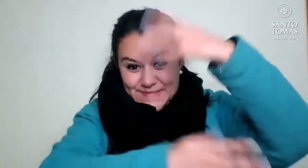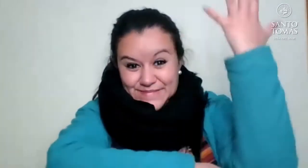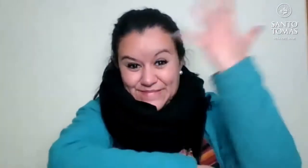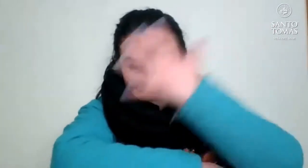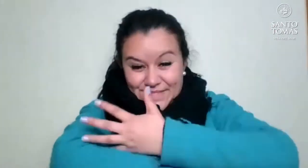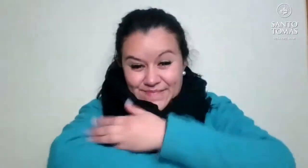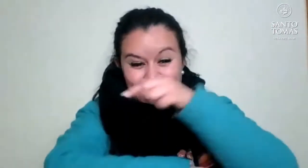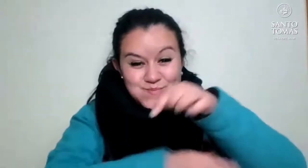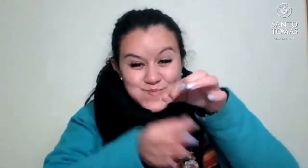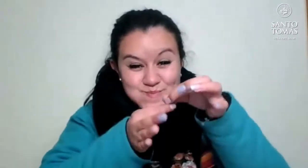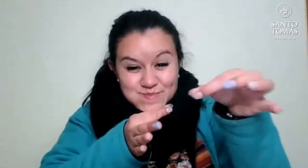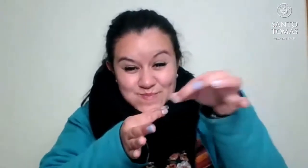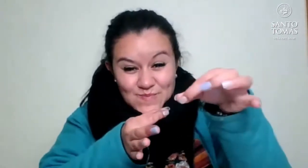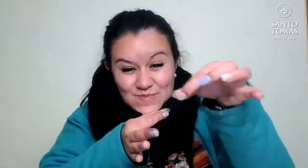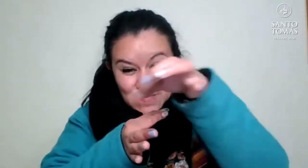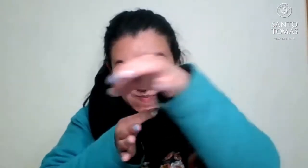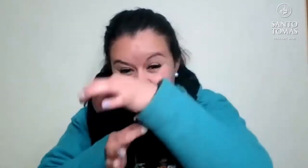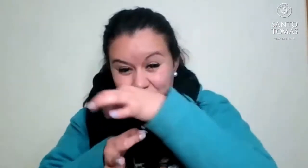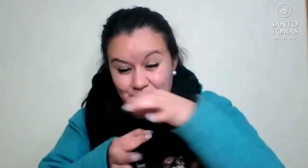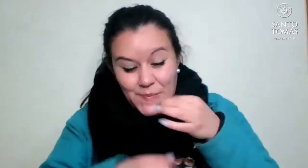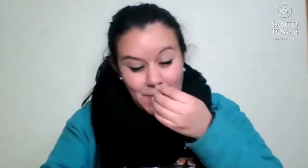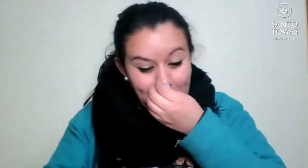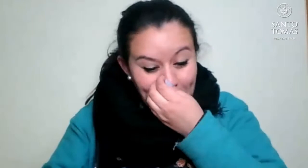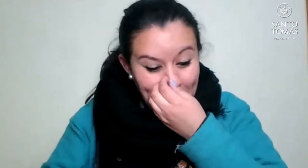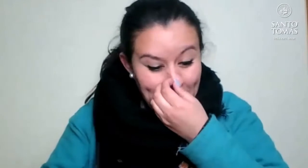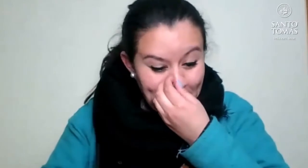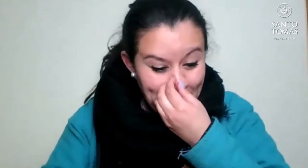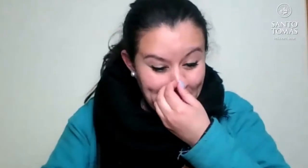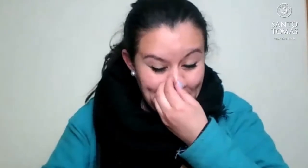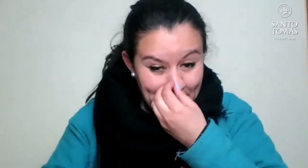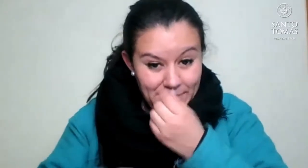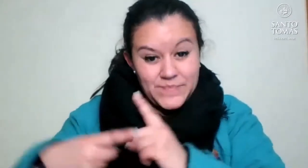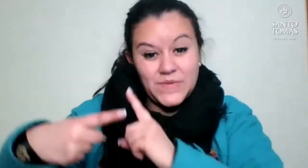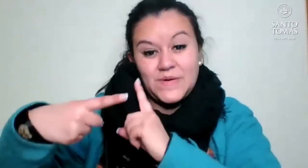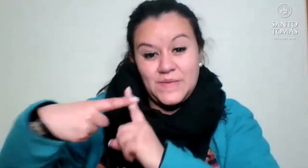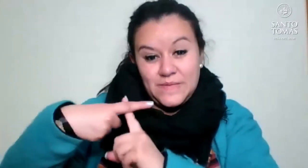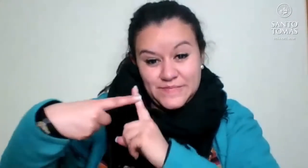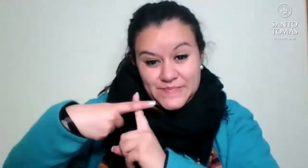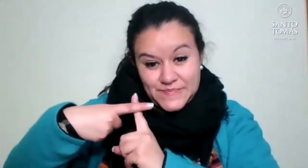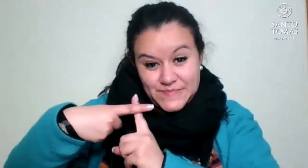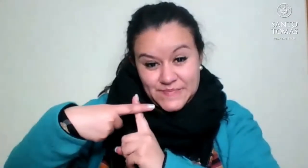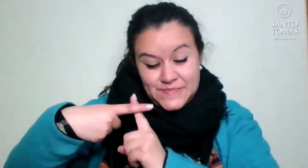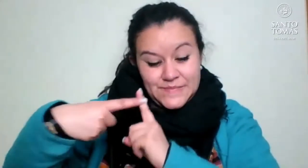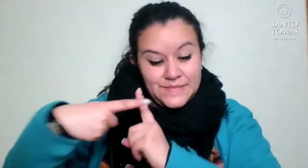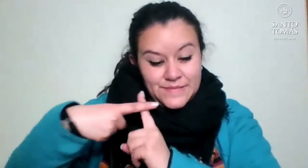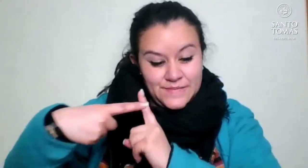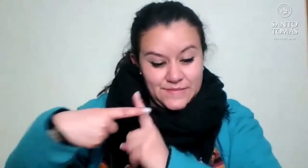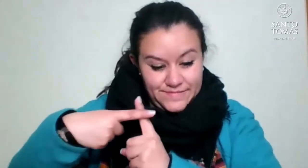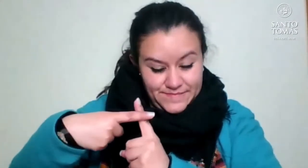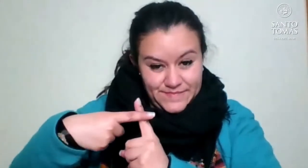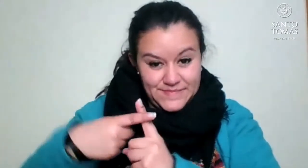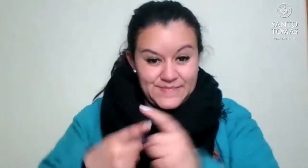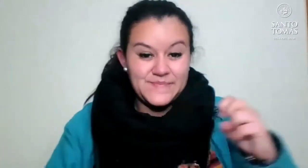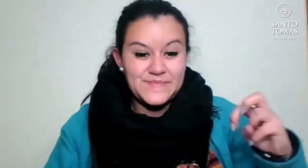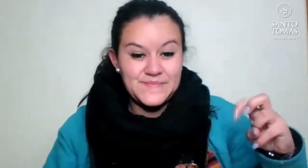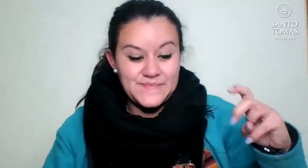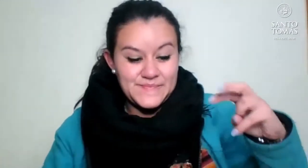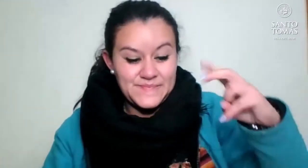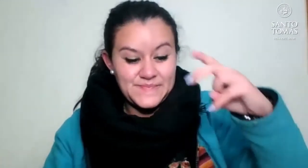Bueno, nos encontramos la ciudad también de Quillota. Que tiene muchas ciudades también alrededores. Tenemos La Cruz.